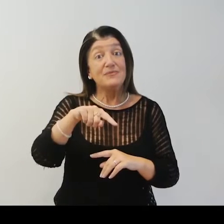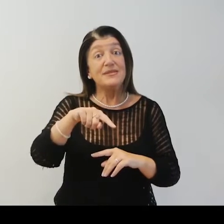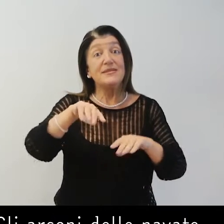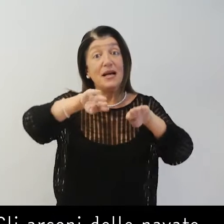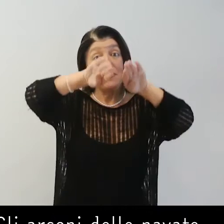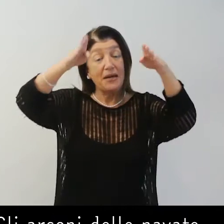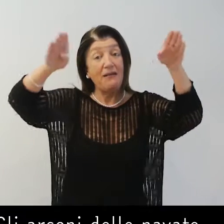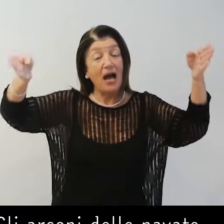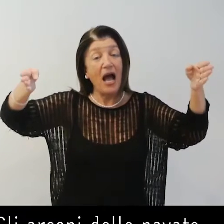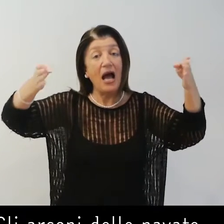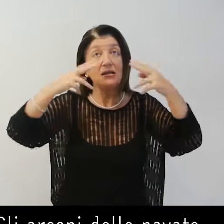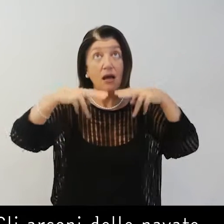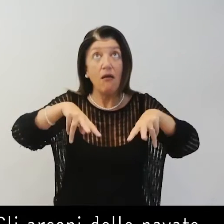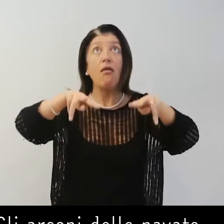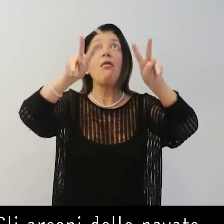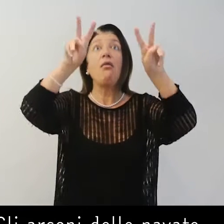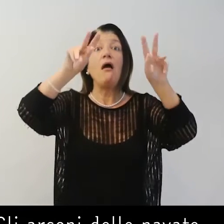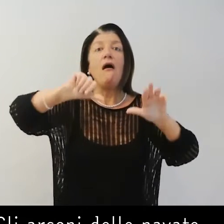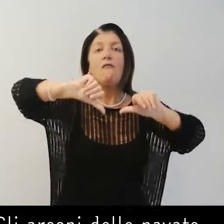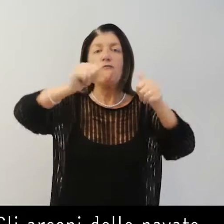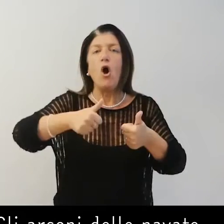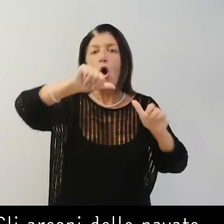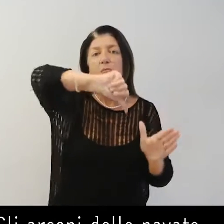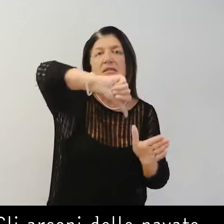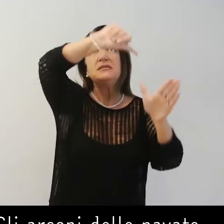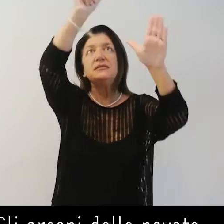Gli arconi delle navate sono a tutto sesto.